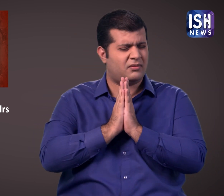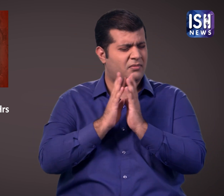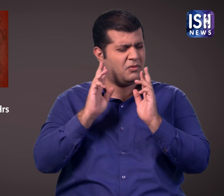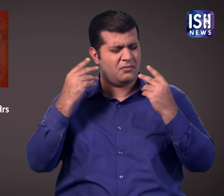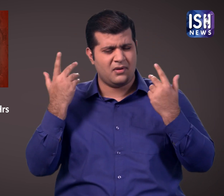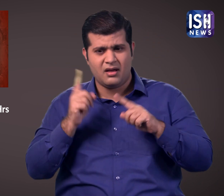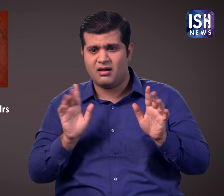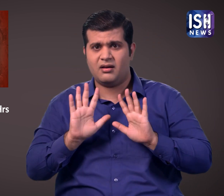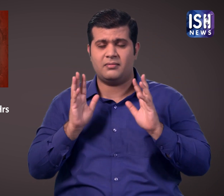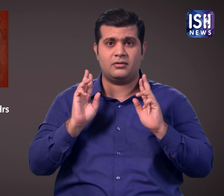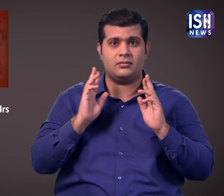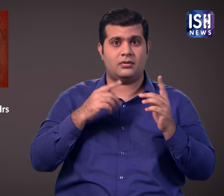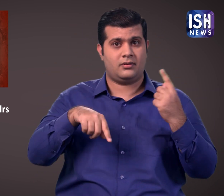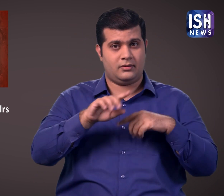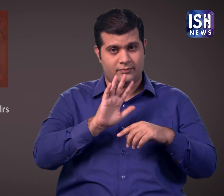जमा होकर प्रातना कर रहे थे